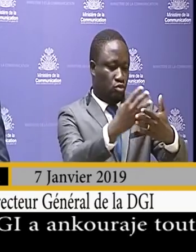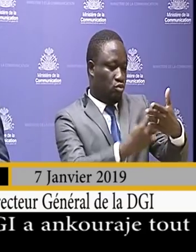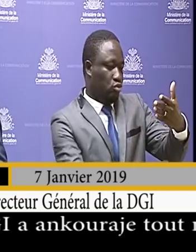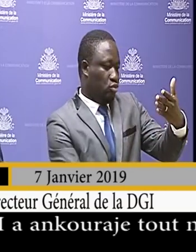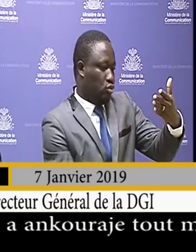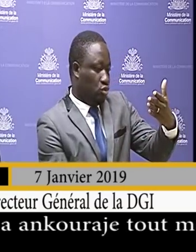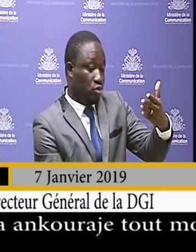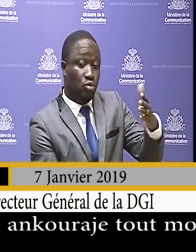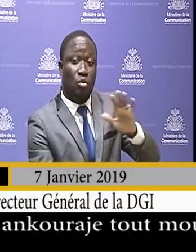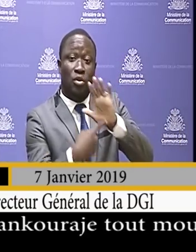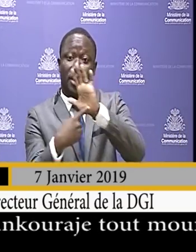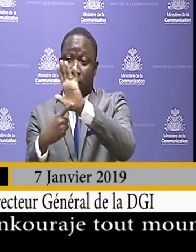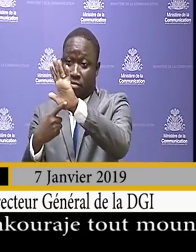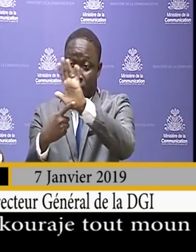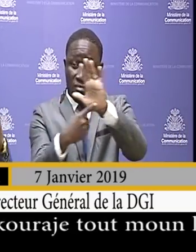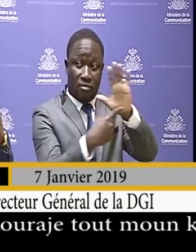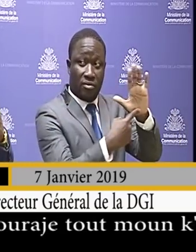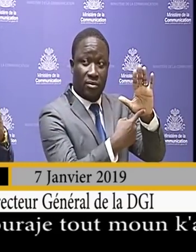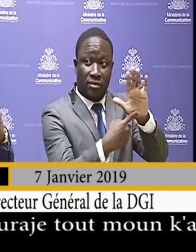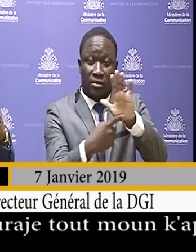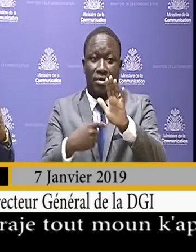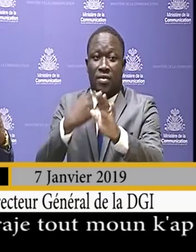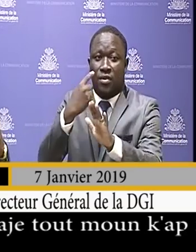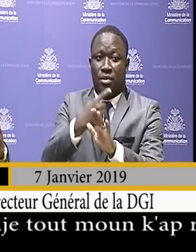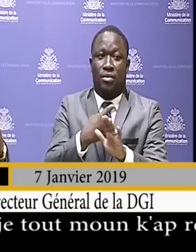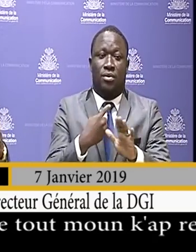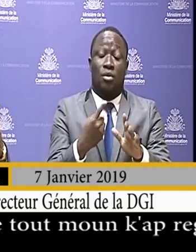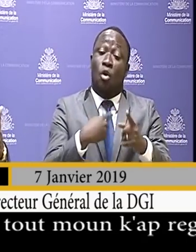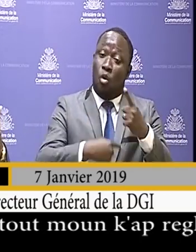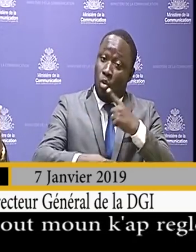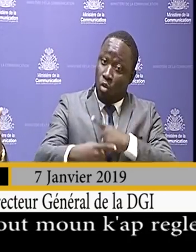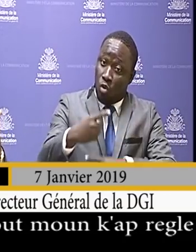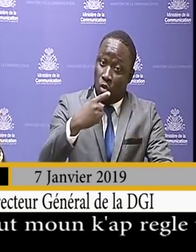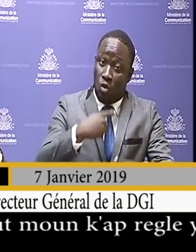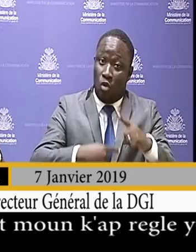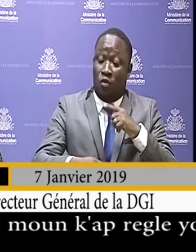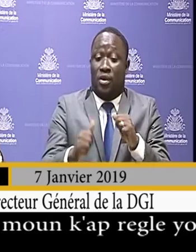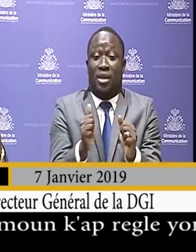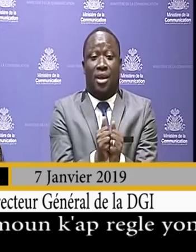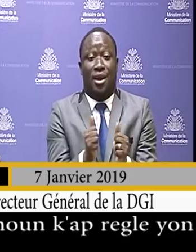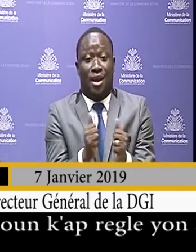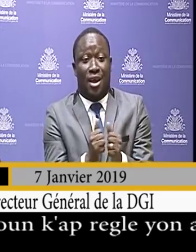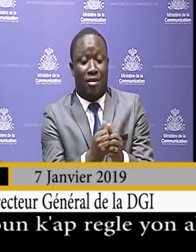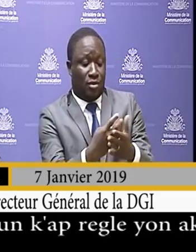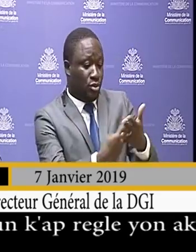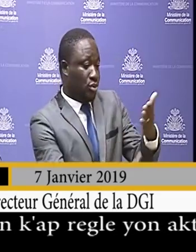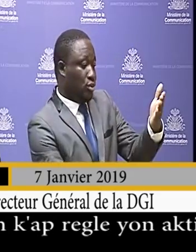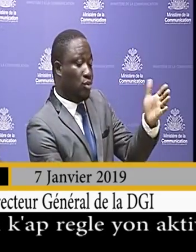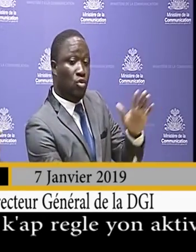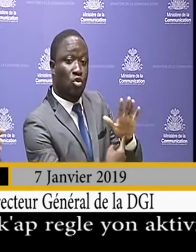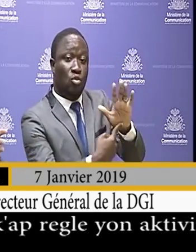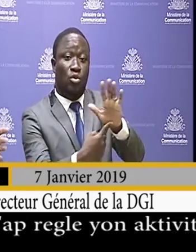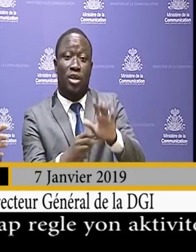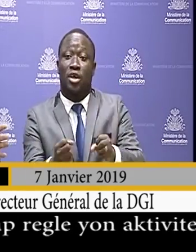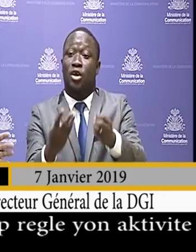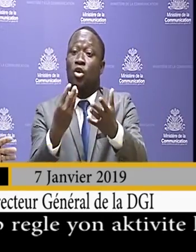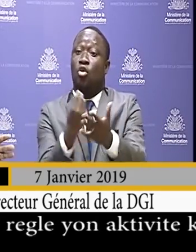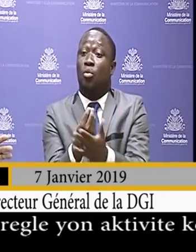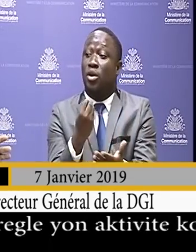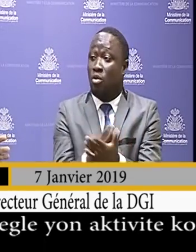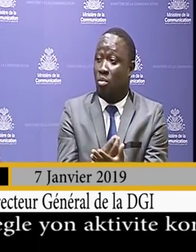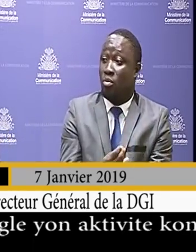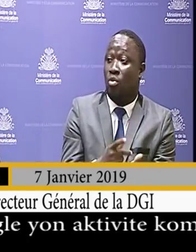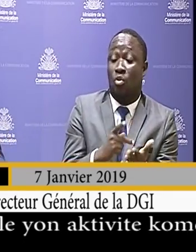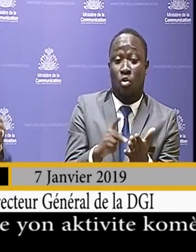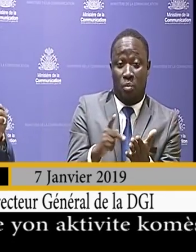pou pouve ke, ou vina vek etat de manjouman, men konbyen konbyen konbyen men konbyen konbyen konbyen preleve